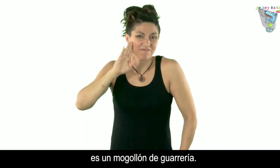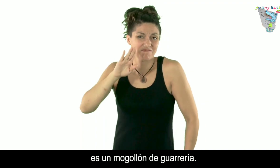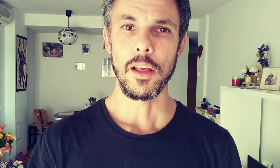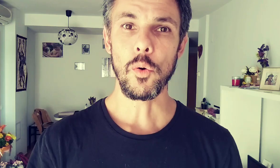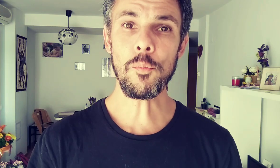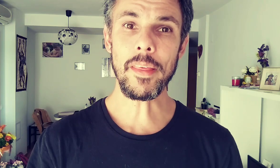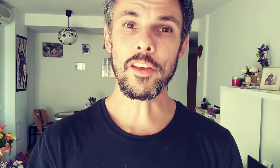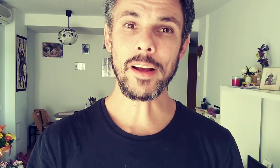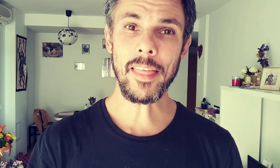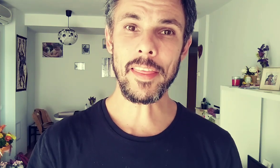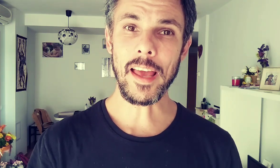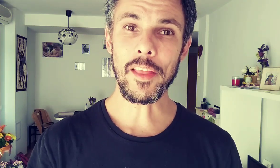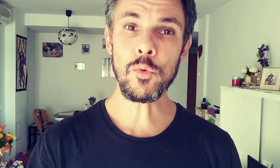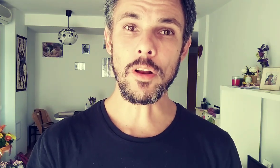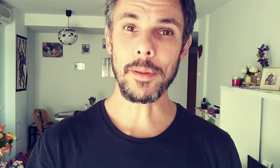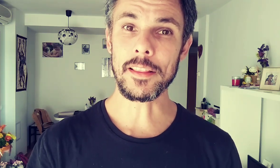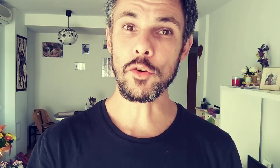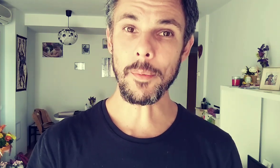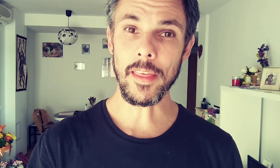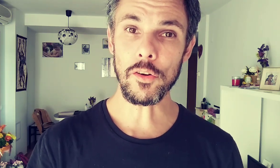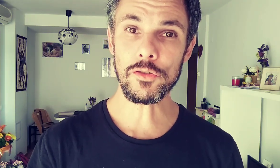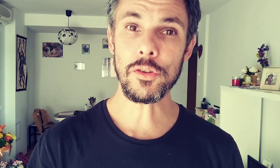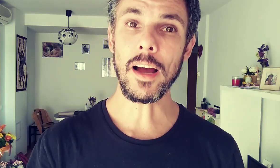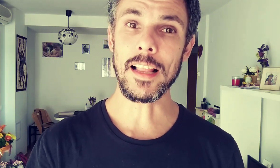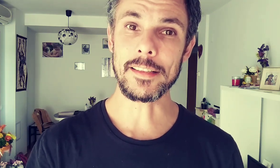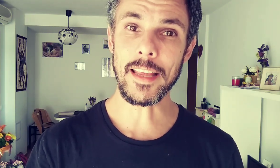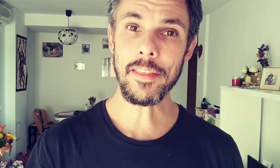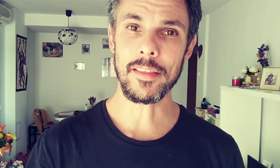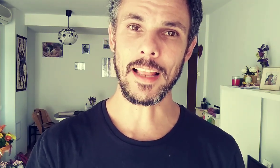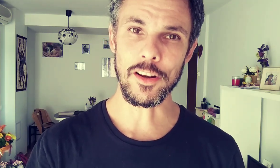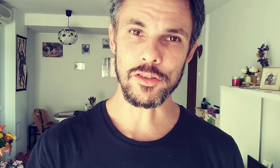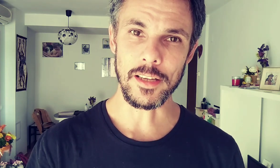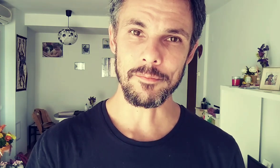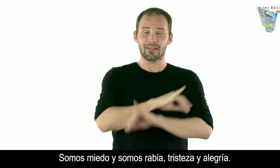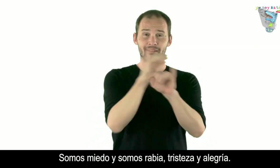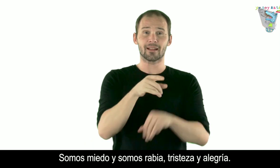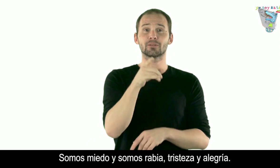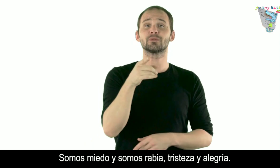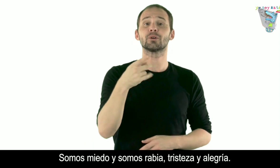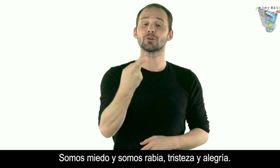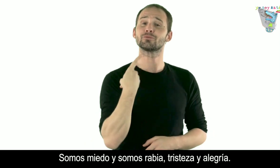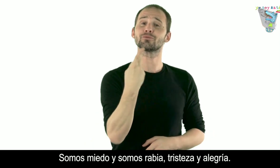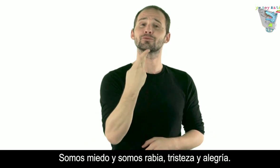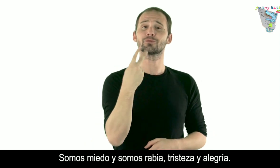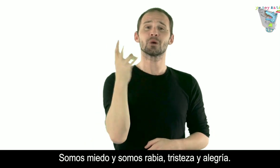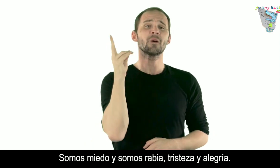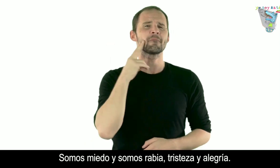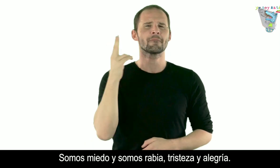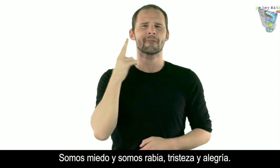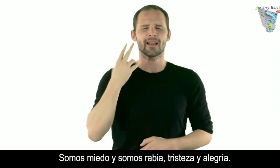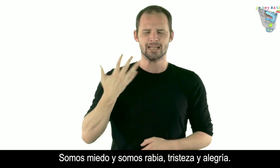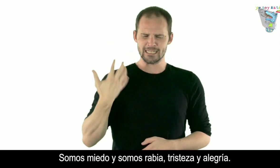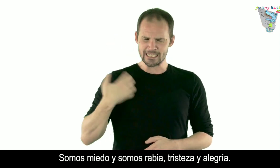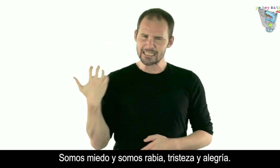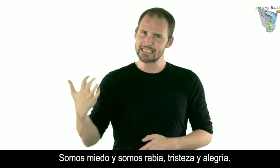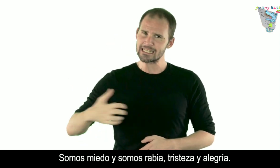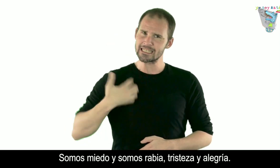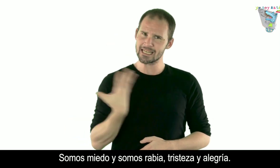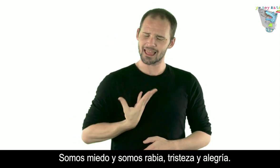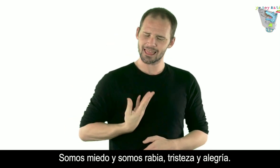Un vídeo cada día del 1 al 29 de agosto a las 10 de la noche Somos miedo y somos maria, tristeza y